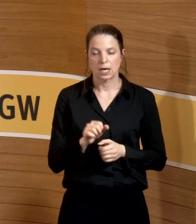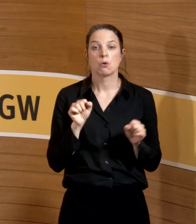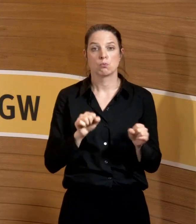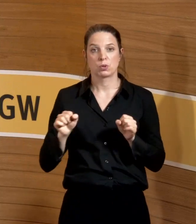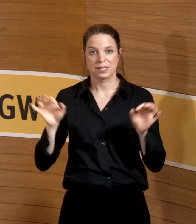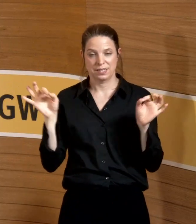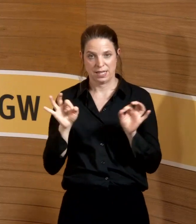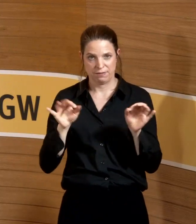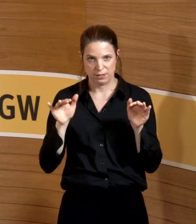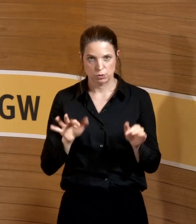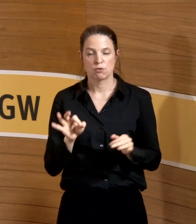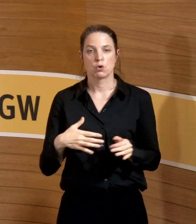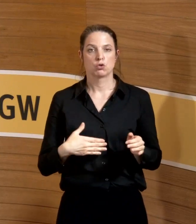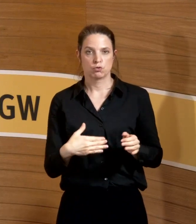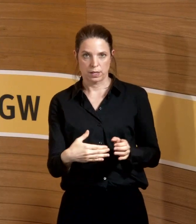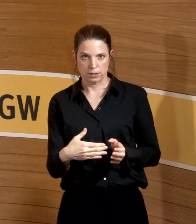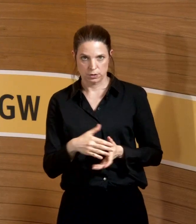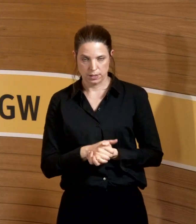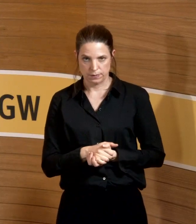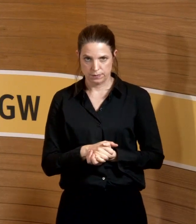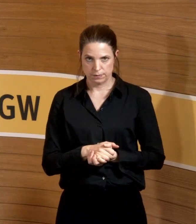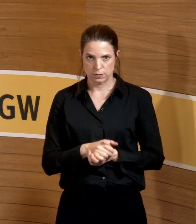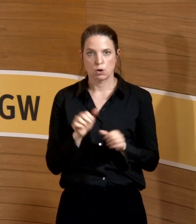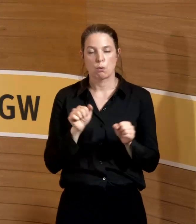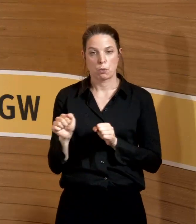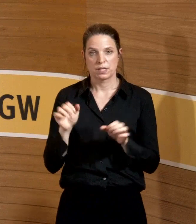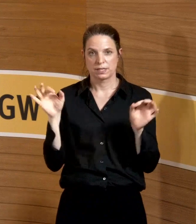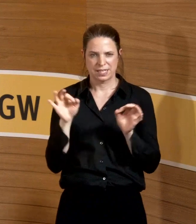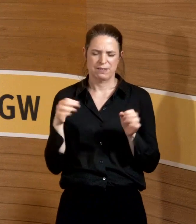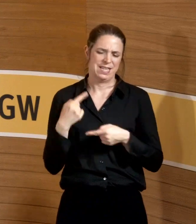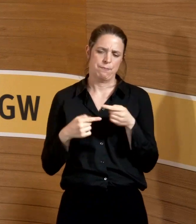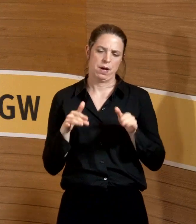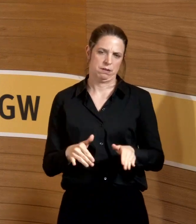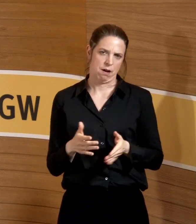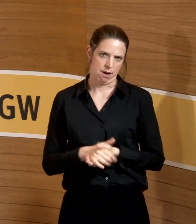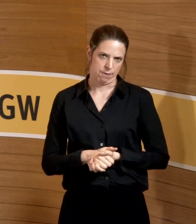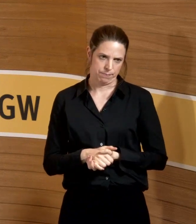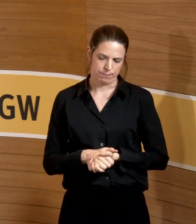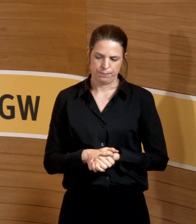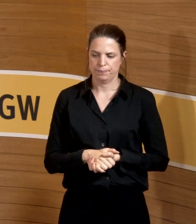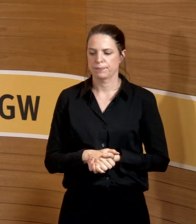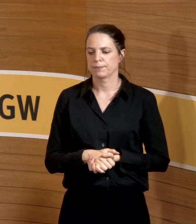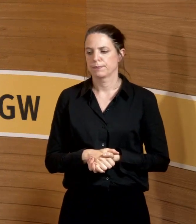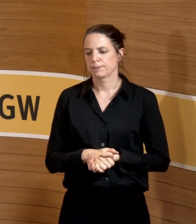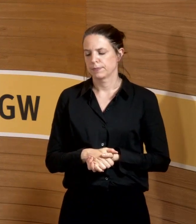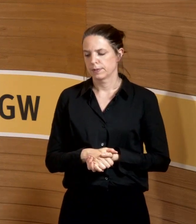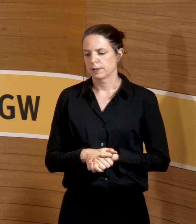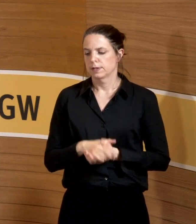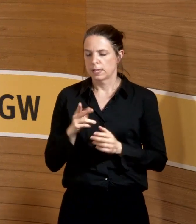Gefährdungen, also für die Schwangerschaft, potenzielle Gefährdungen immer. Dann haben wir sozusagen